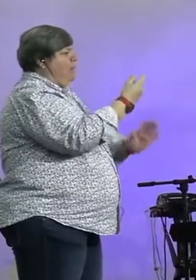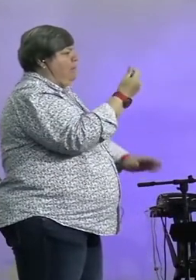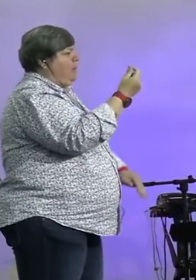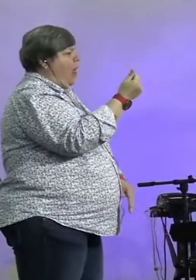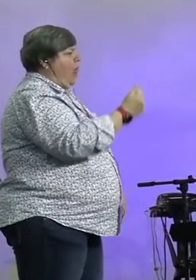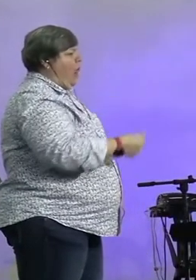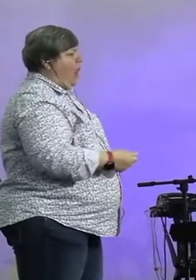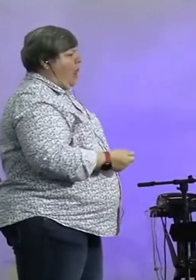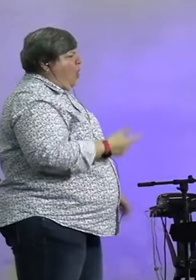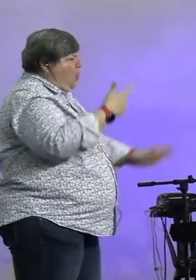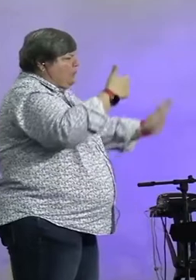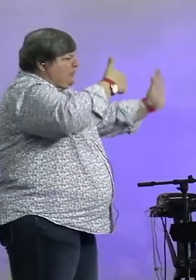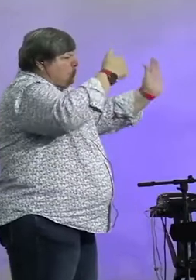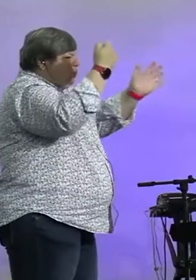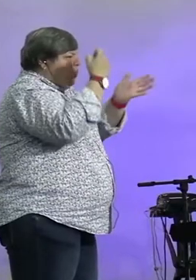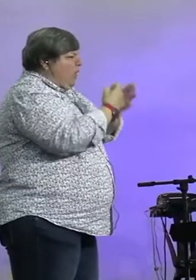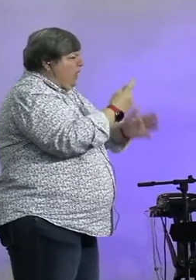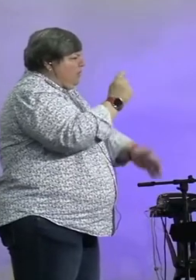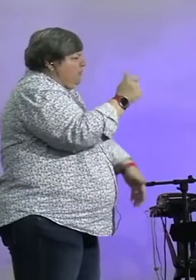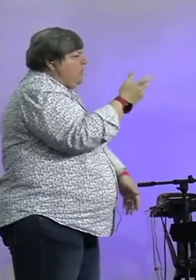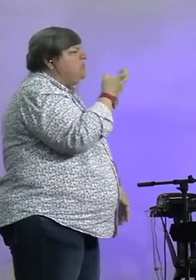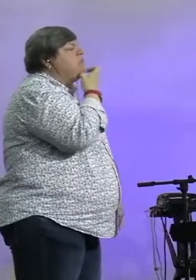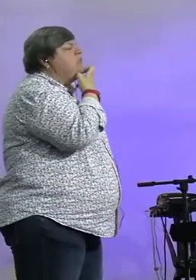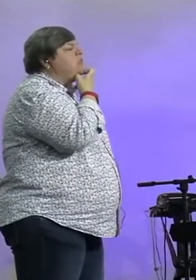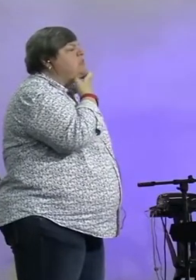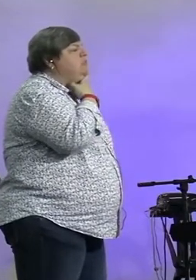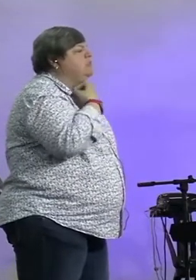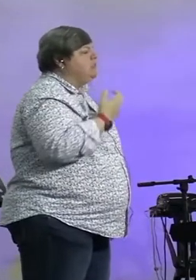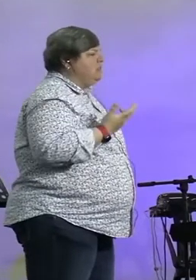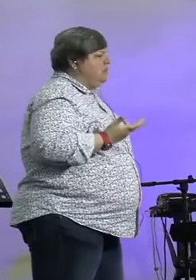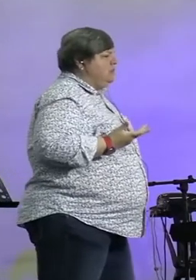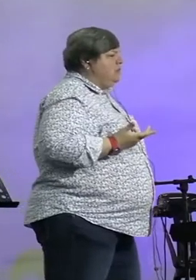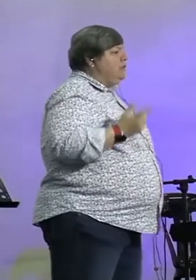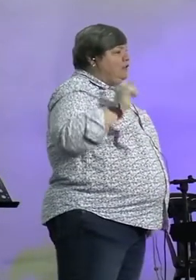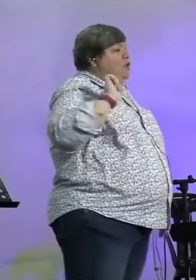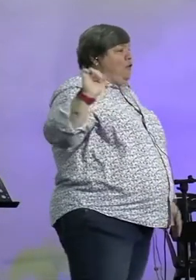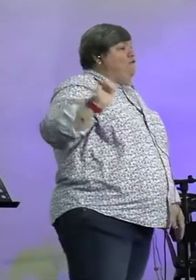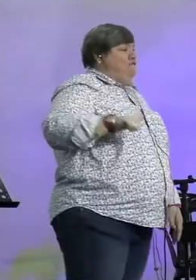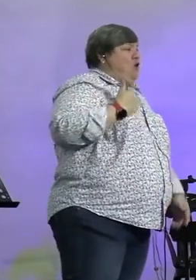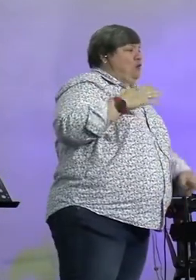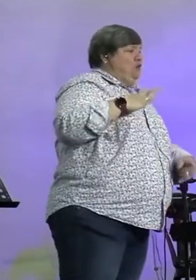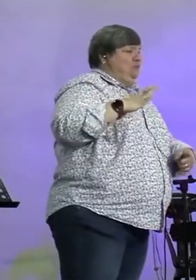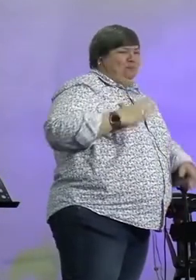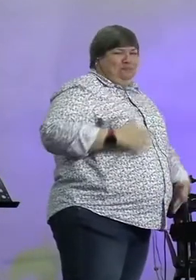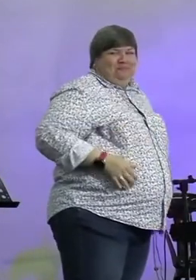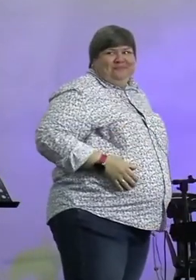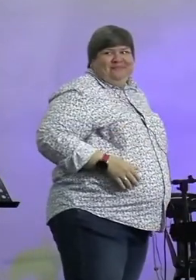so 600 rand vir die extra begasie. Ek sê nie dat dit met my vrou gebeur nie, bedoel maar nie.